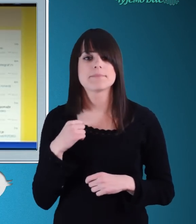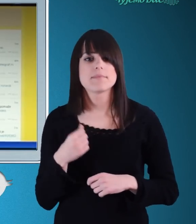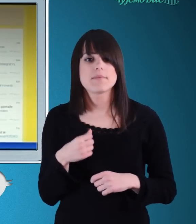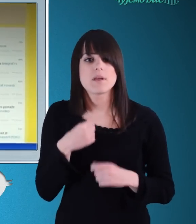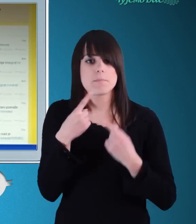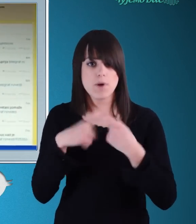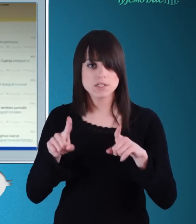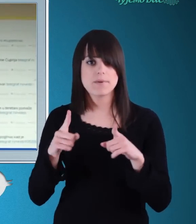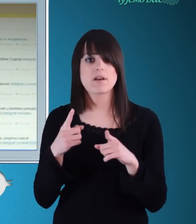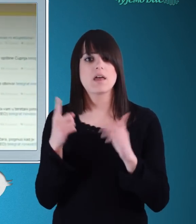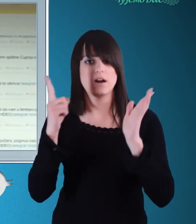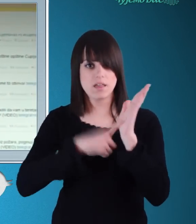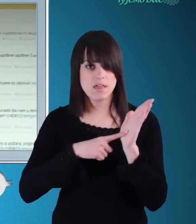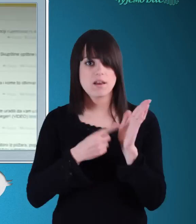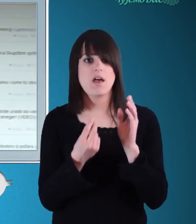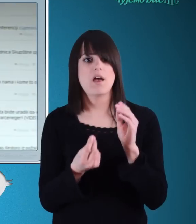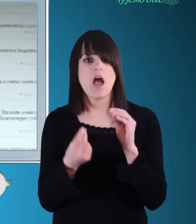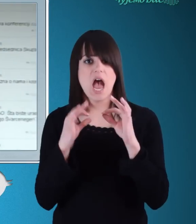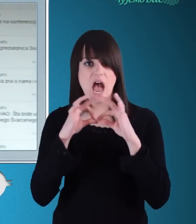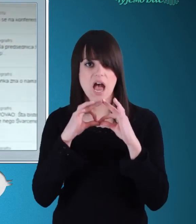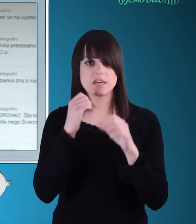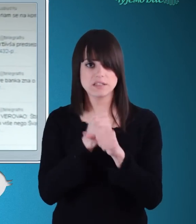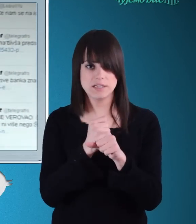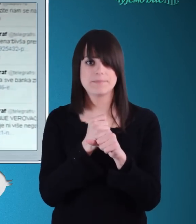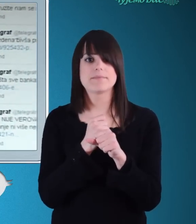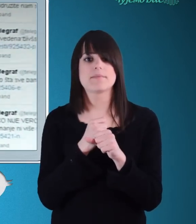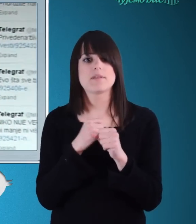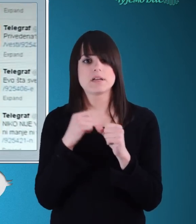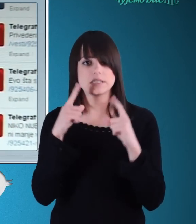klikom na Add photo, vi birate